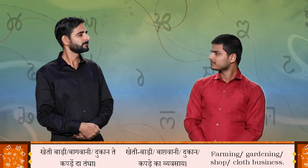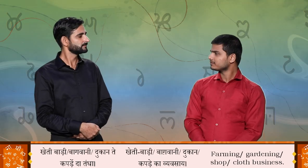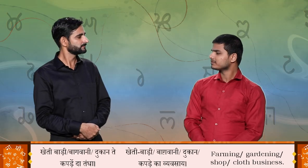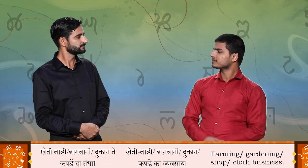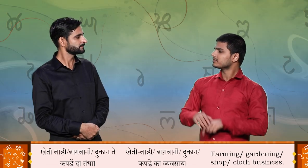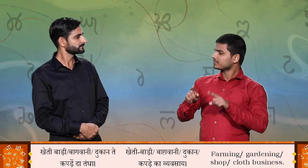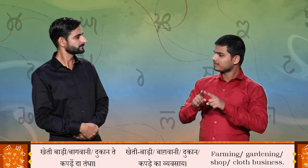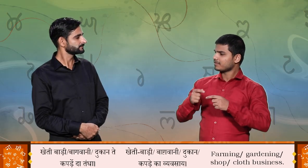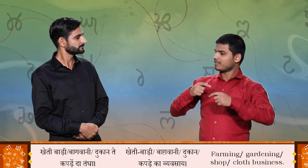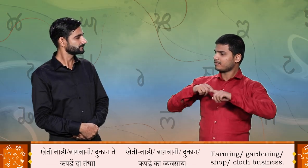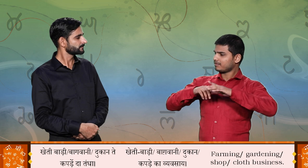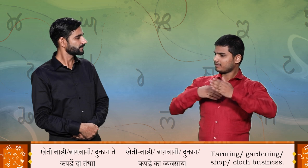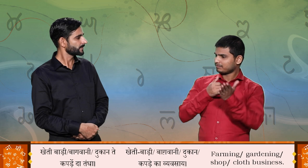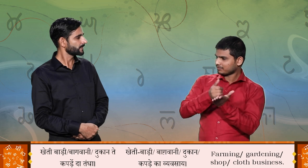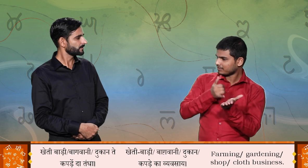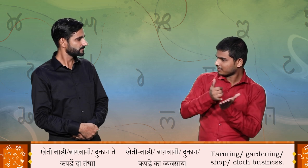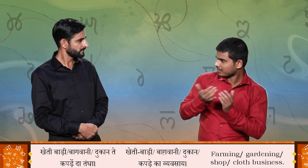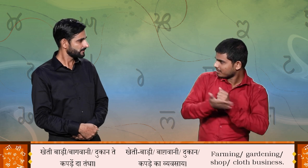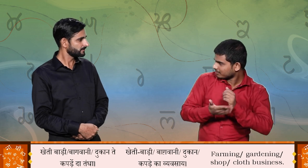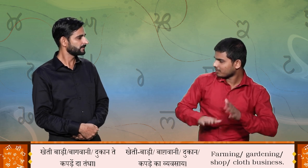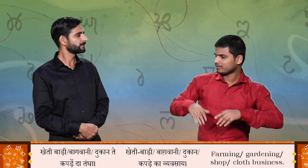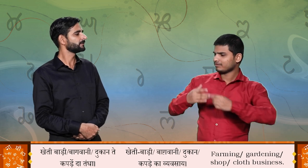केती बाड़ी बागवा नी दुकान ते कपड़े दातन्ना